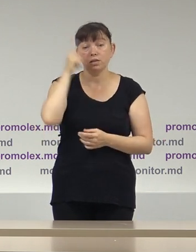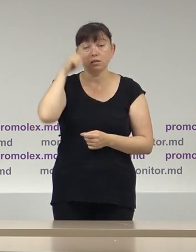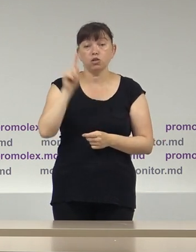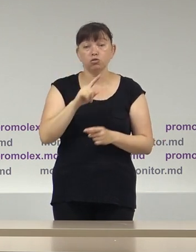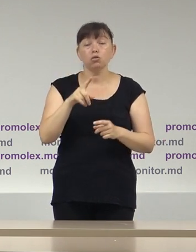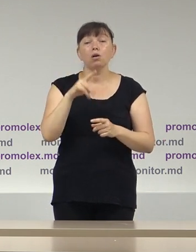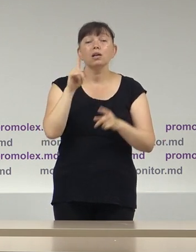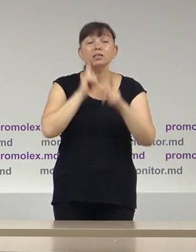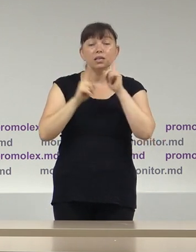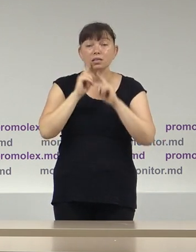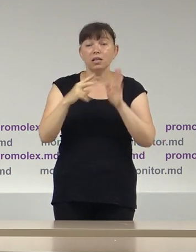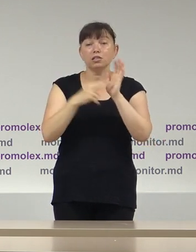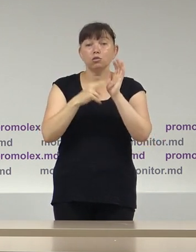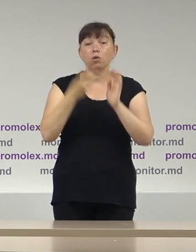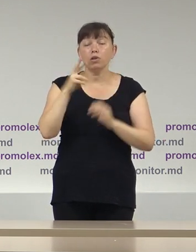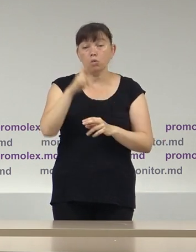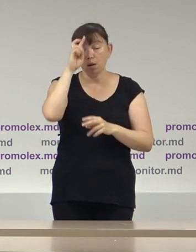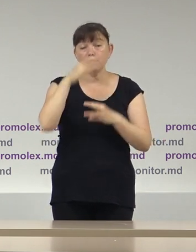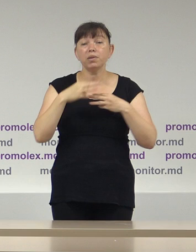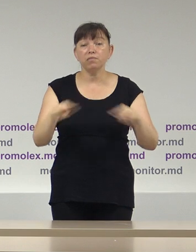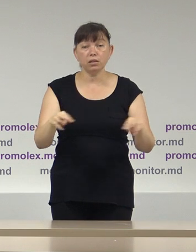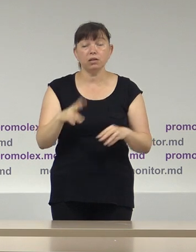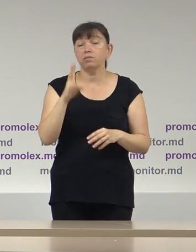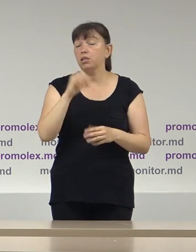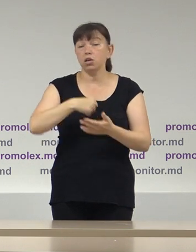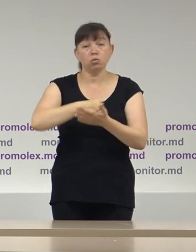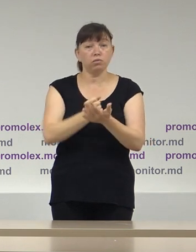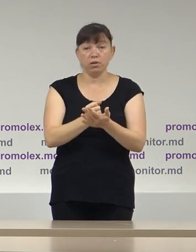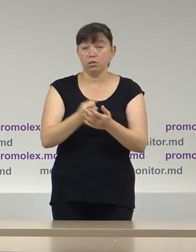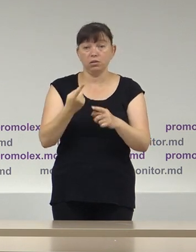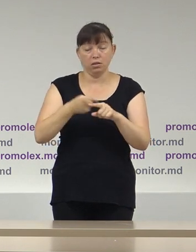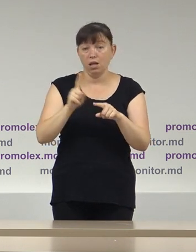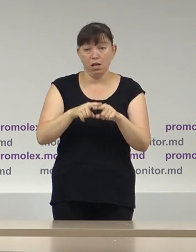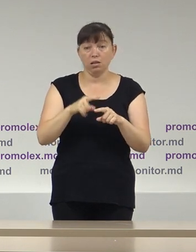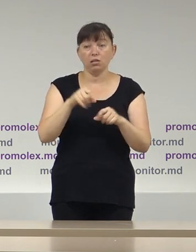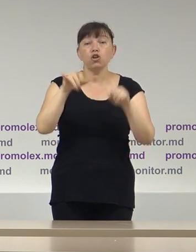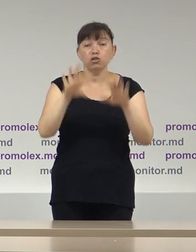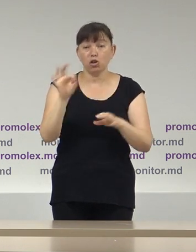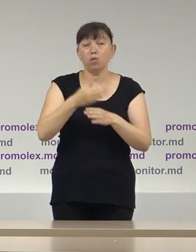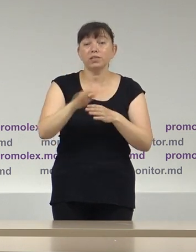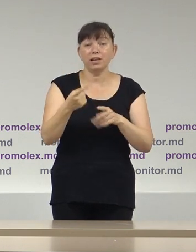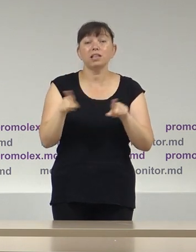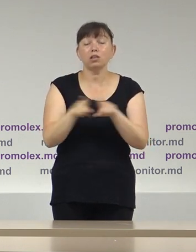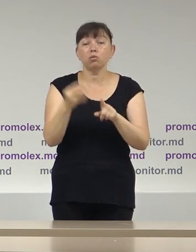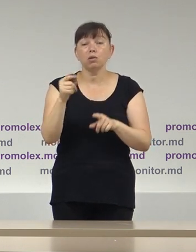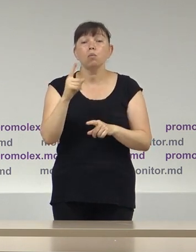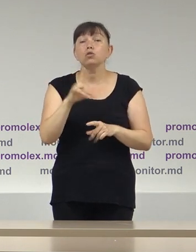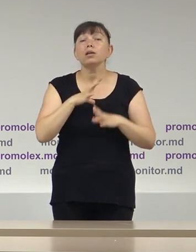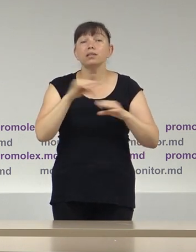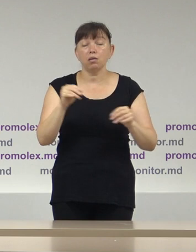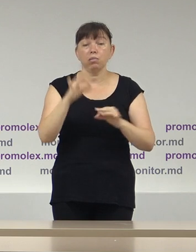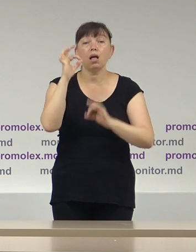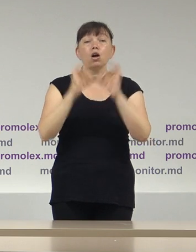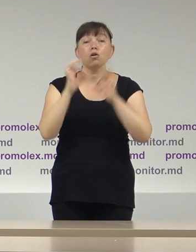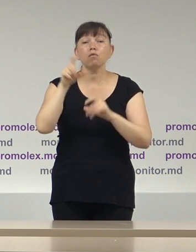în ședința din 7 iulie Guvernul nu a aprobat proiectul de hotărâri ci privedea alocarea acestei sume pe motivul că nu a fost forum în